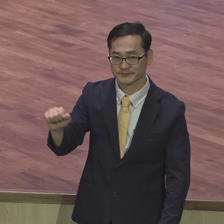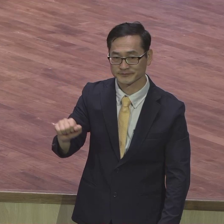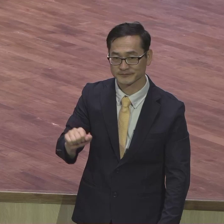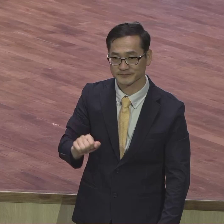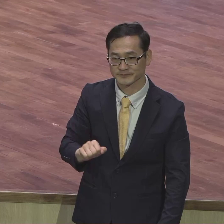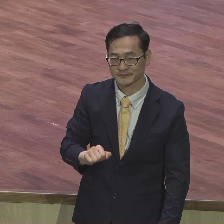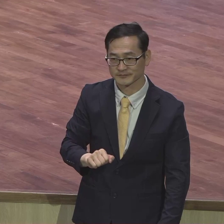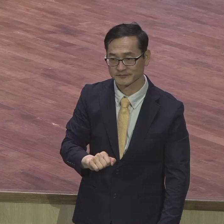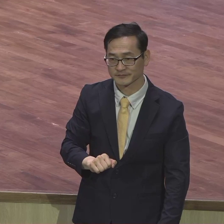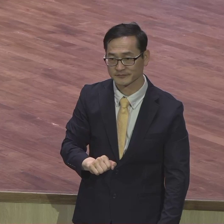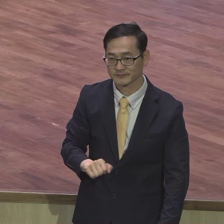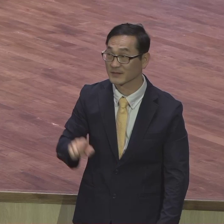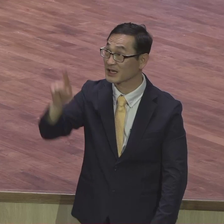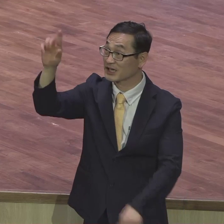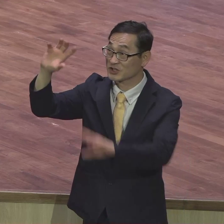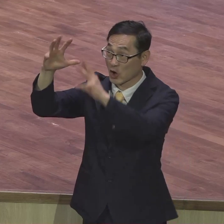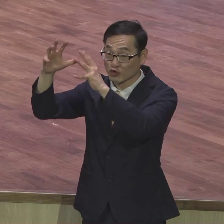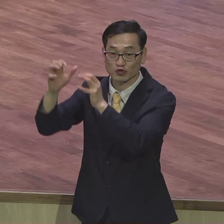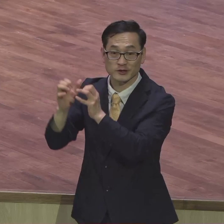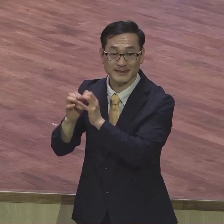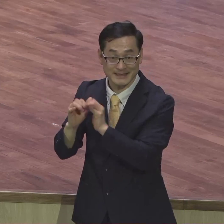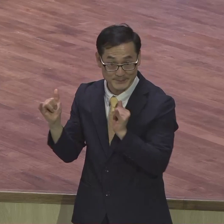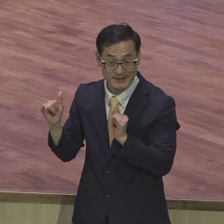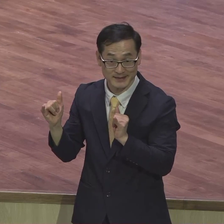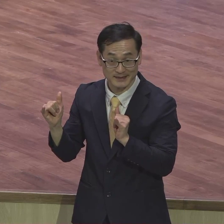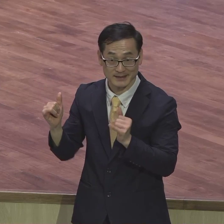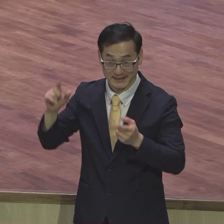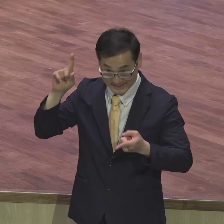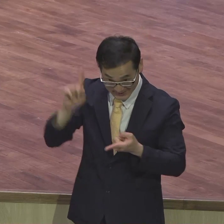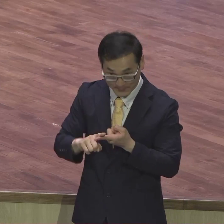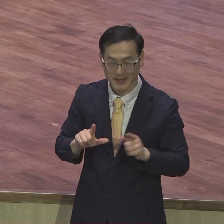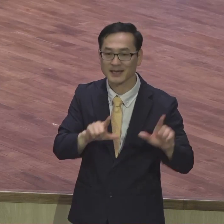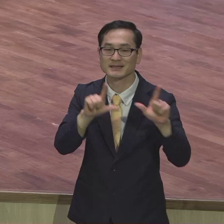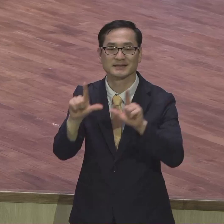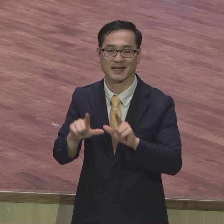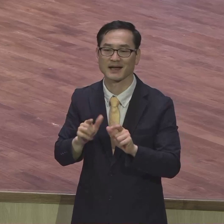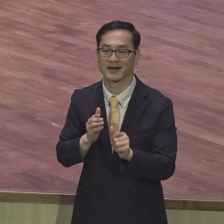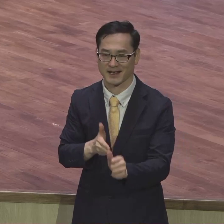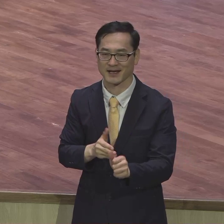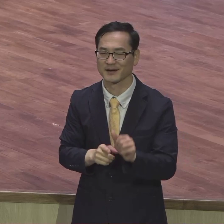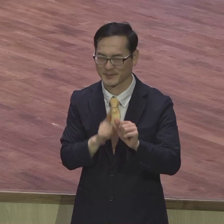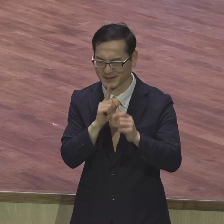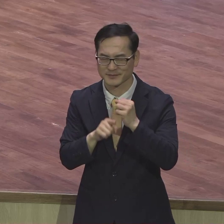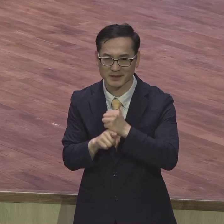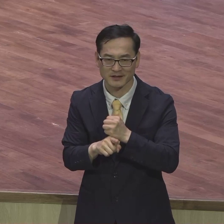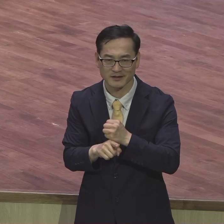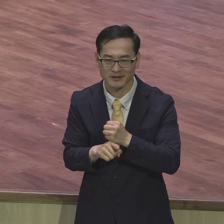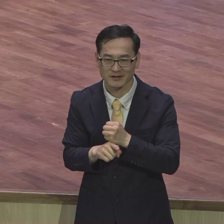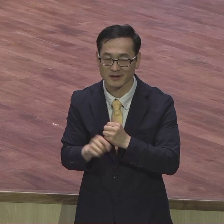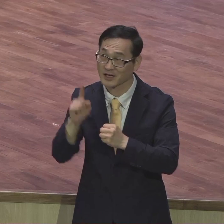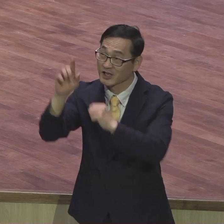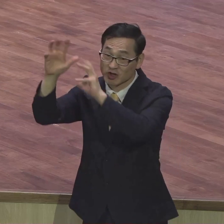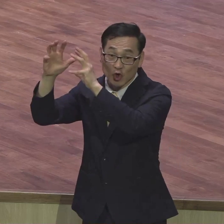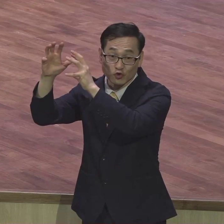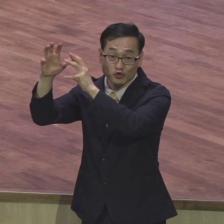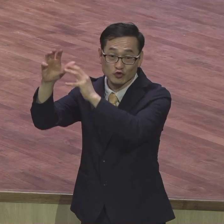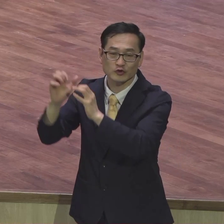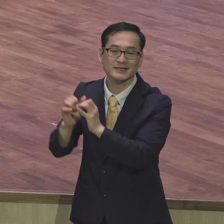천국 시민답게 살아라 그런 말이에요 생활하라 이 말이 천국 시민 아니냐 천국